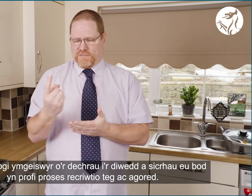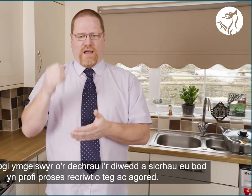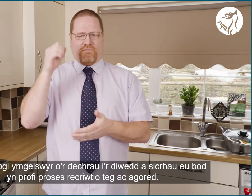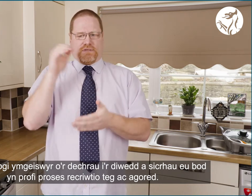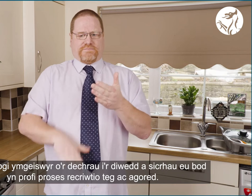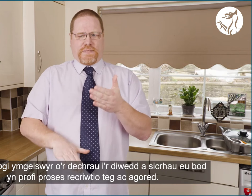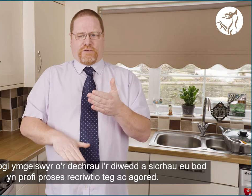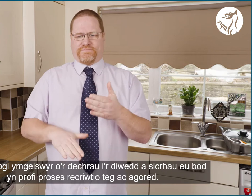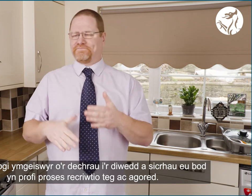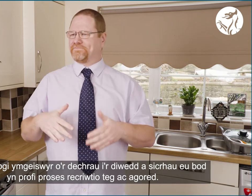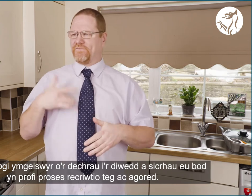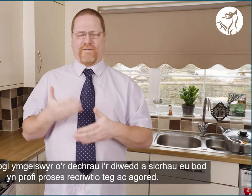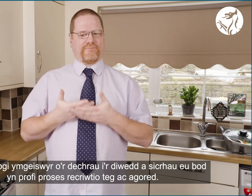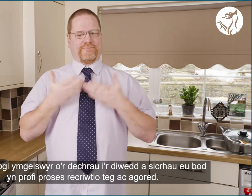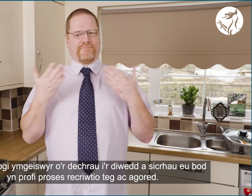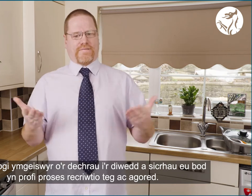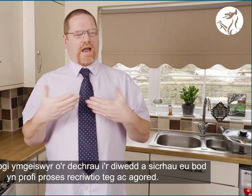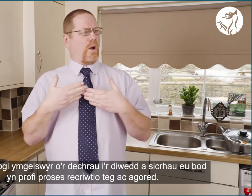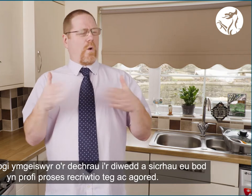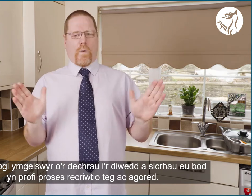recriwtio deg ac y gored.